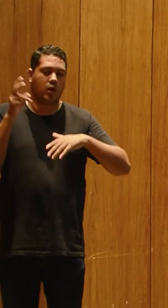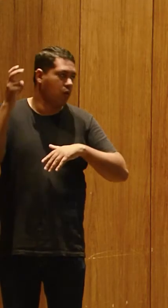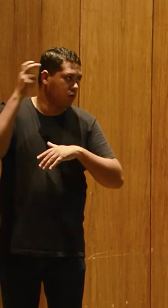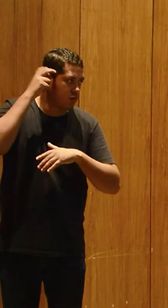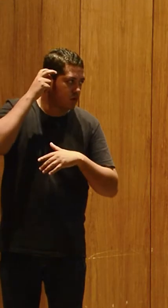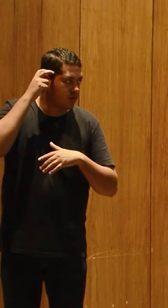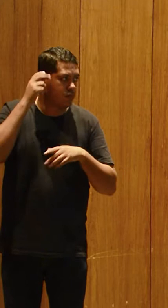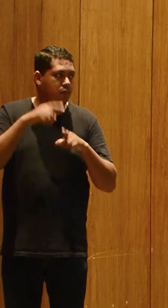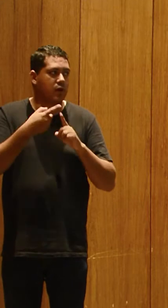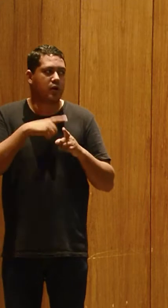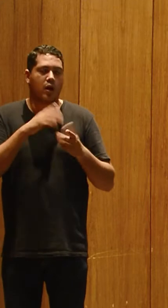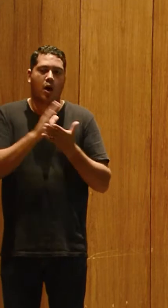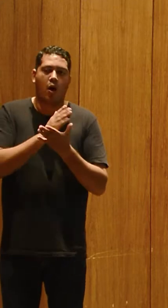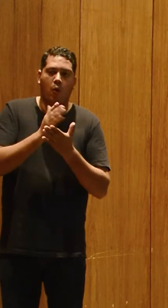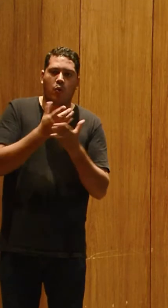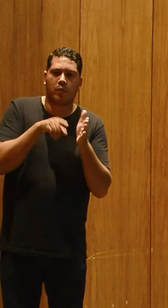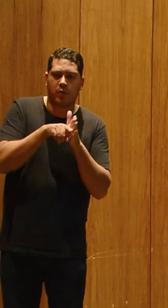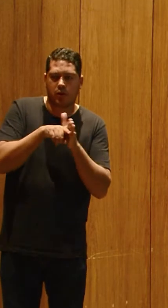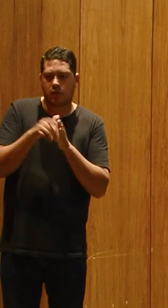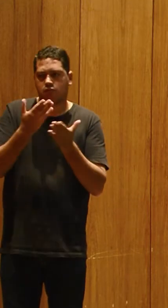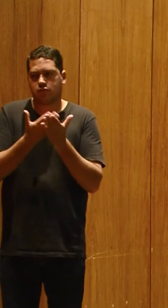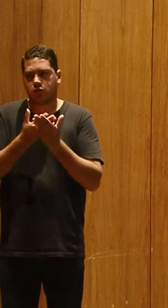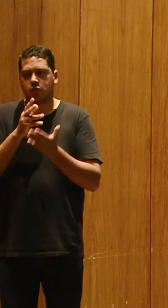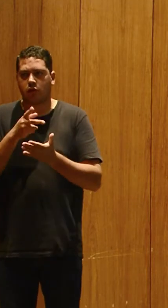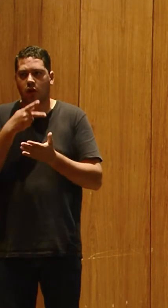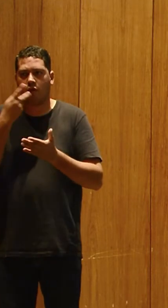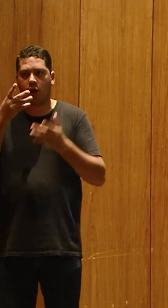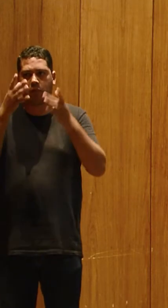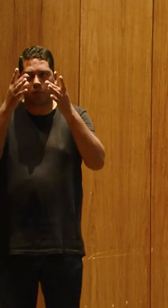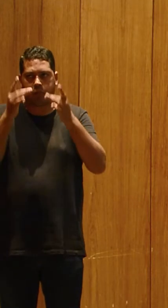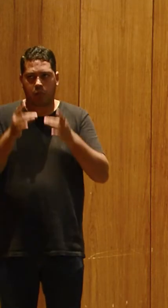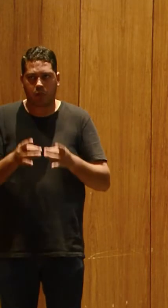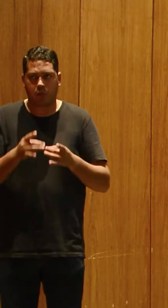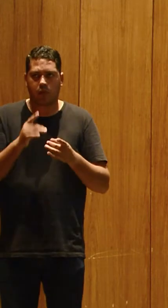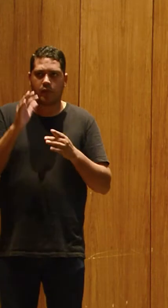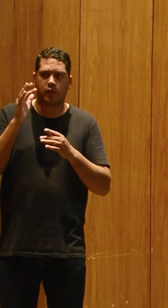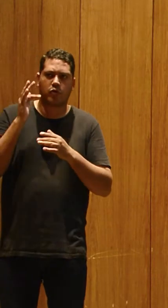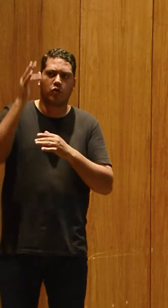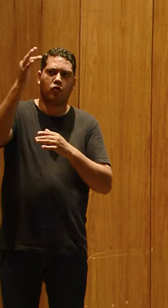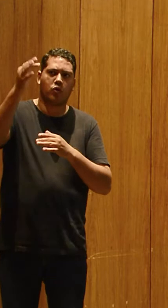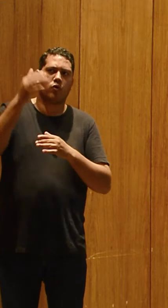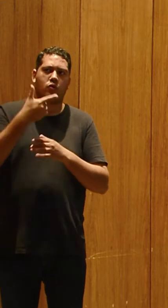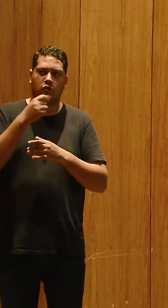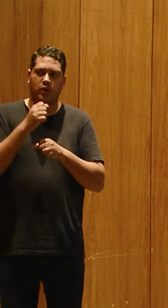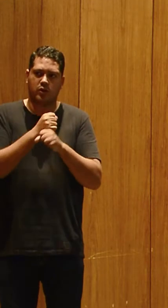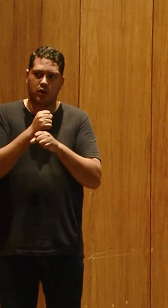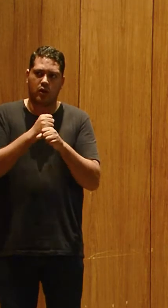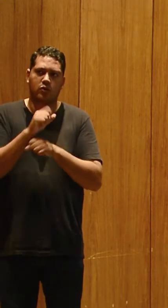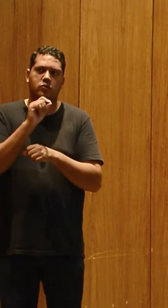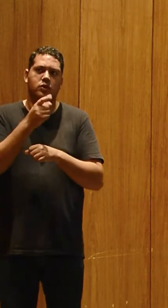Mas já tem alguns estudos que falam também sobre a... Que daqui uns 20 anos, mais ou menos, o que nós